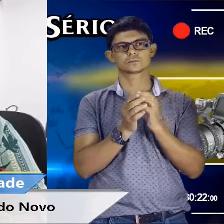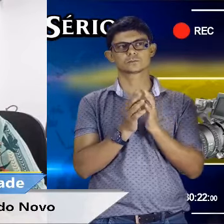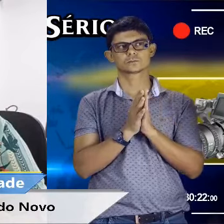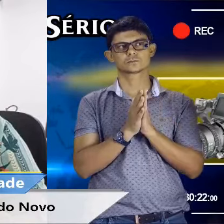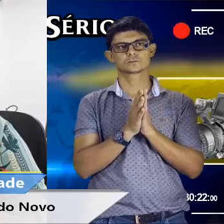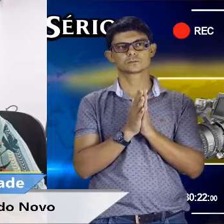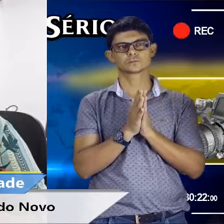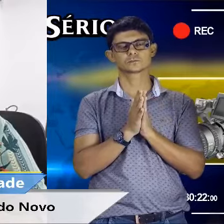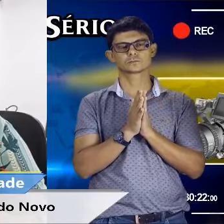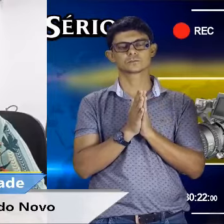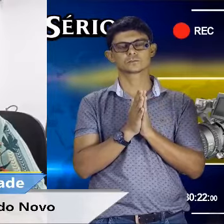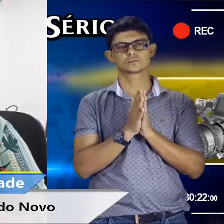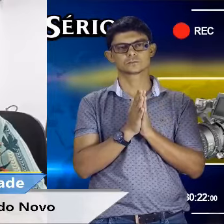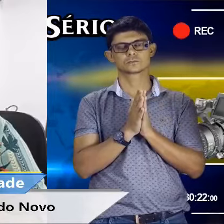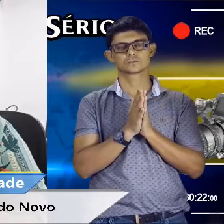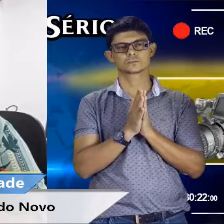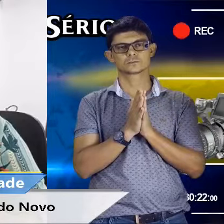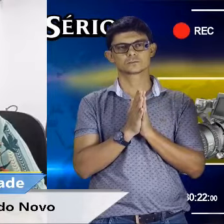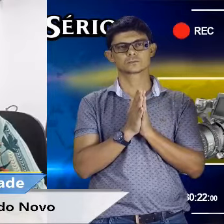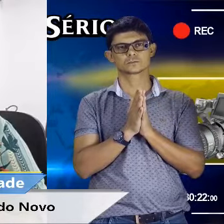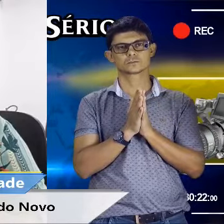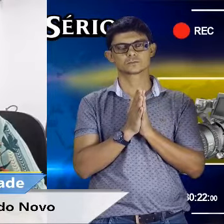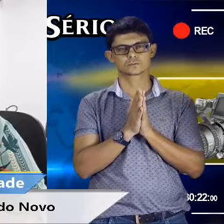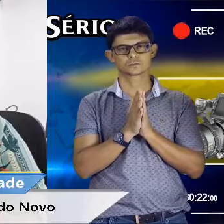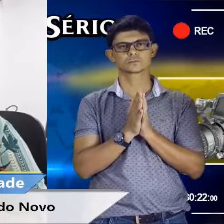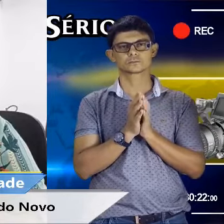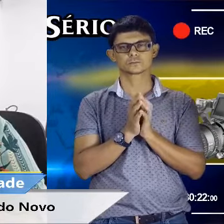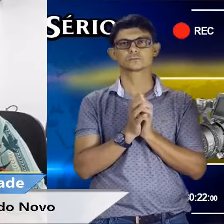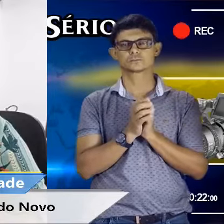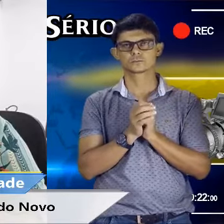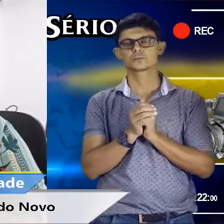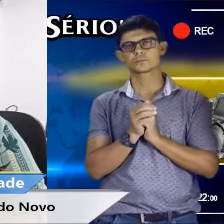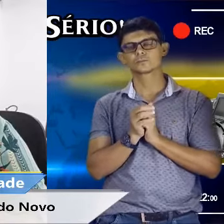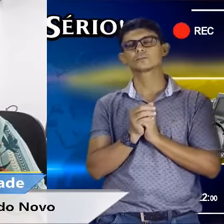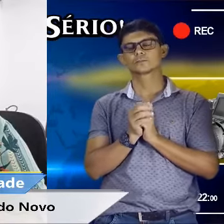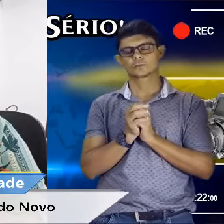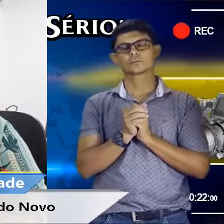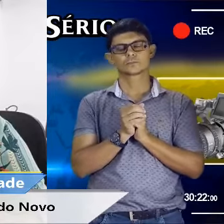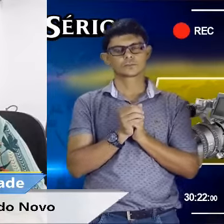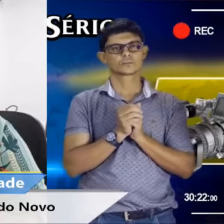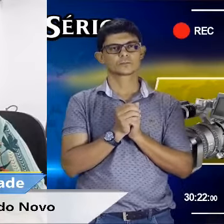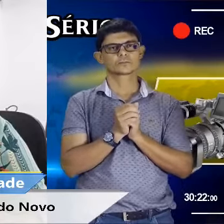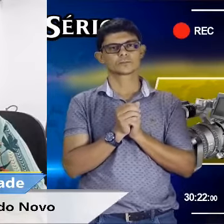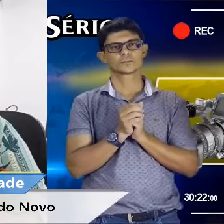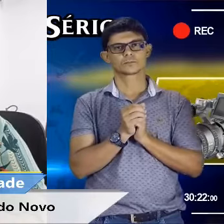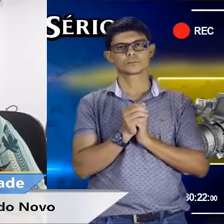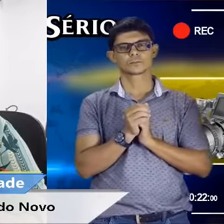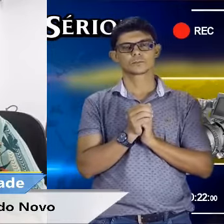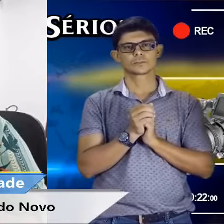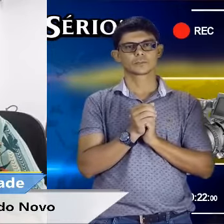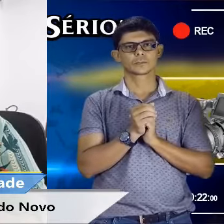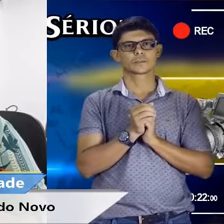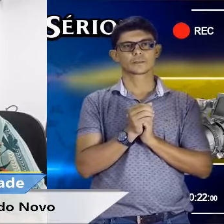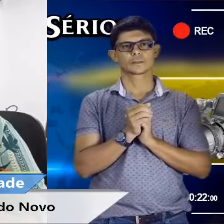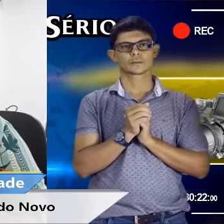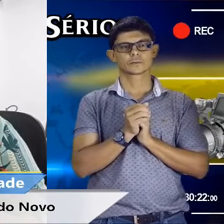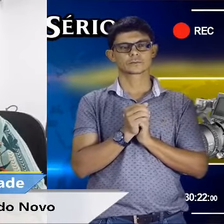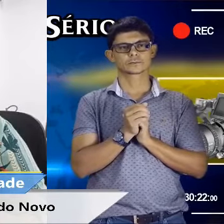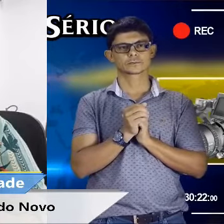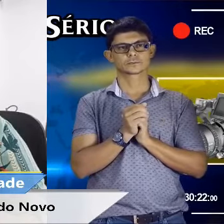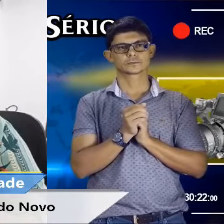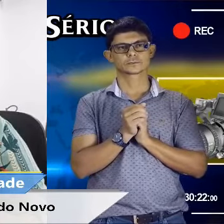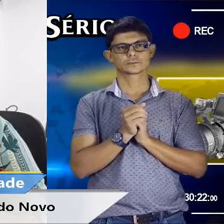acho que a gente tem que importar sim porque o prefeito municipal é a autoridade maior do município. Não tem